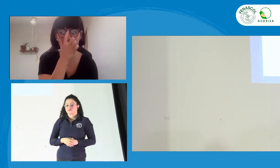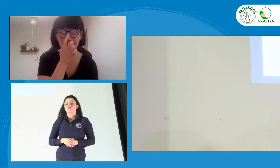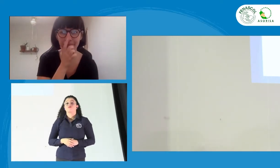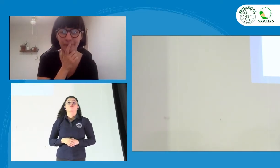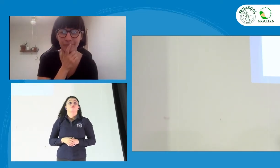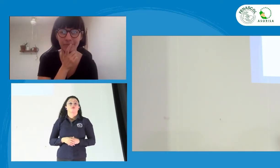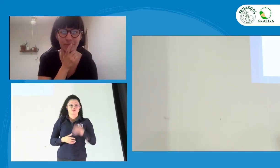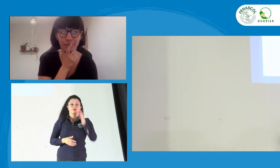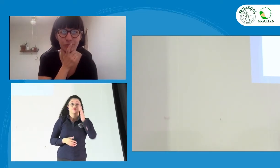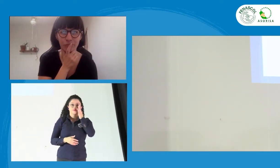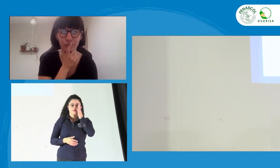Bueno, bien.